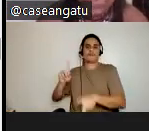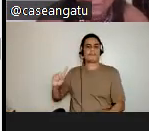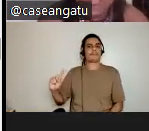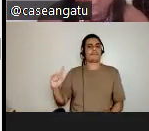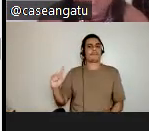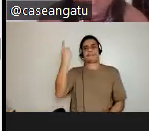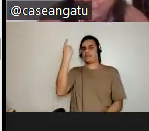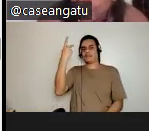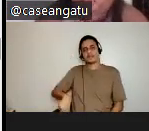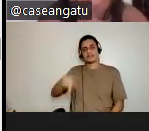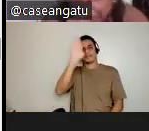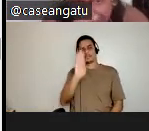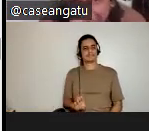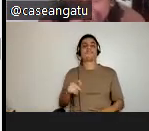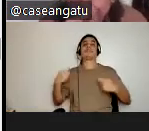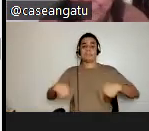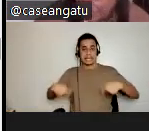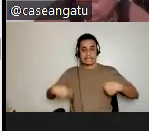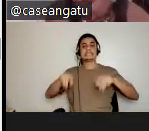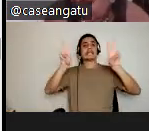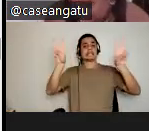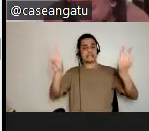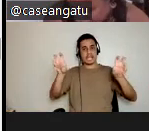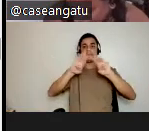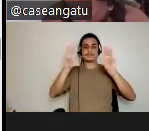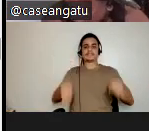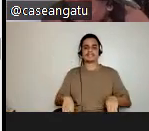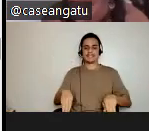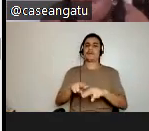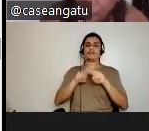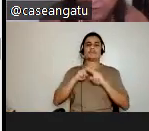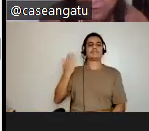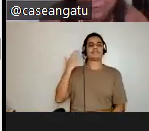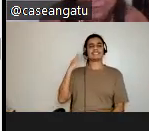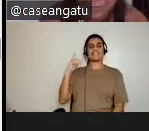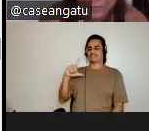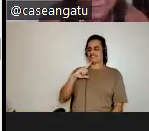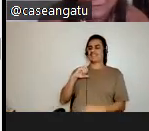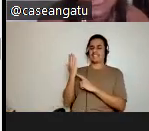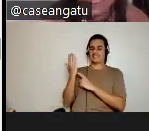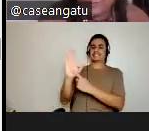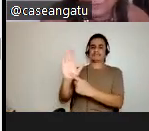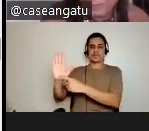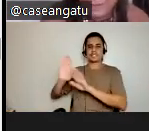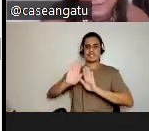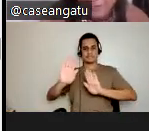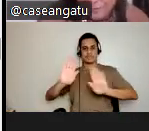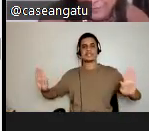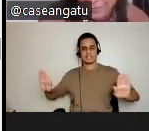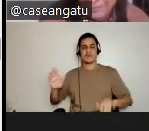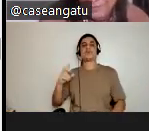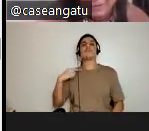e isso tem que virar tema de museu. Por isso que, quando a gente fez uma exposição lá no Mundial da Resistência, a fez questão de chamar